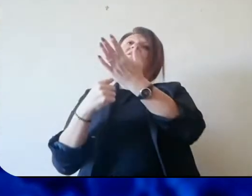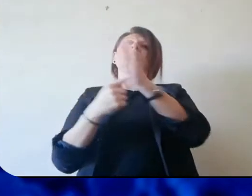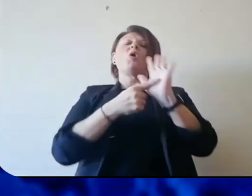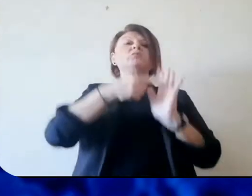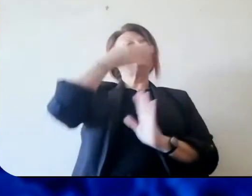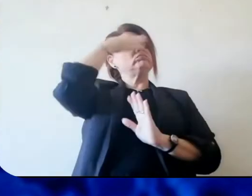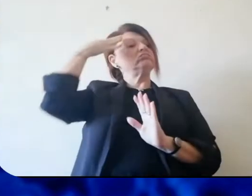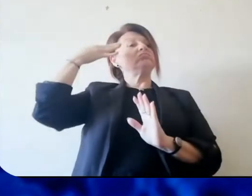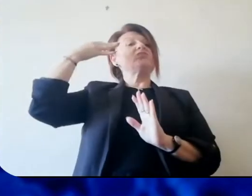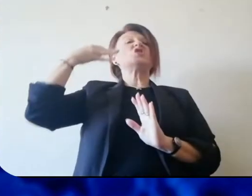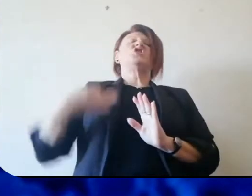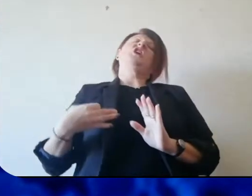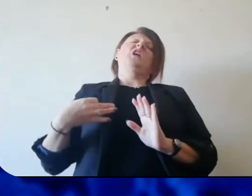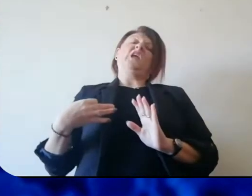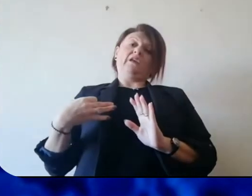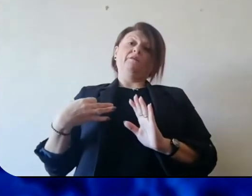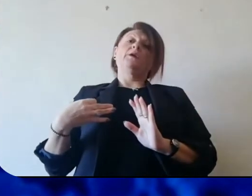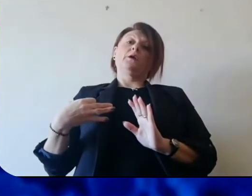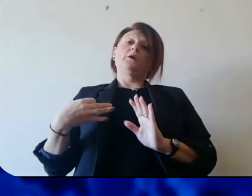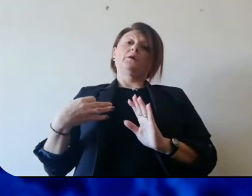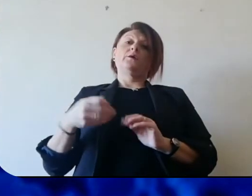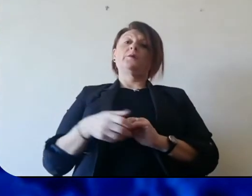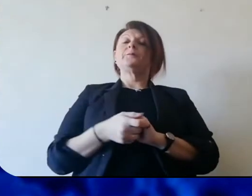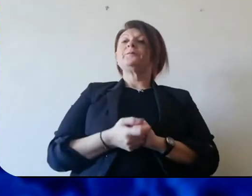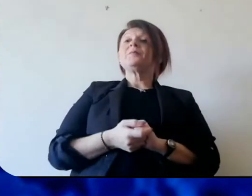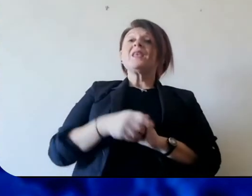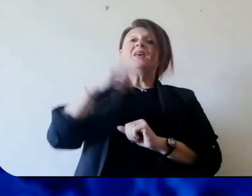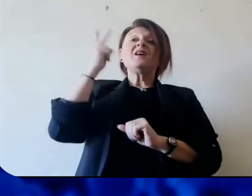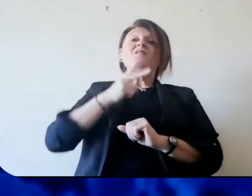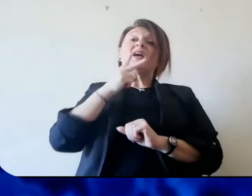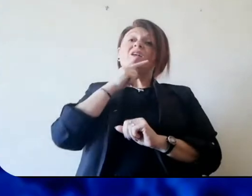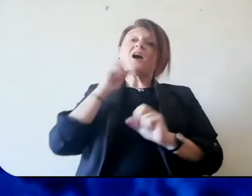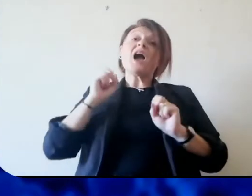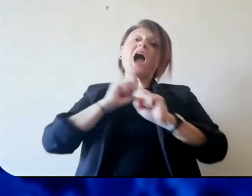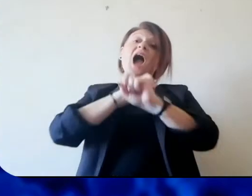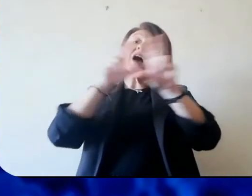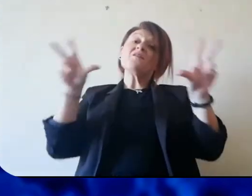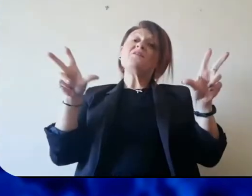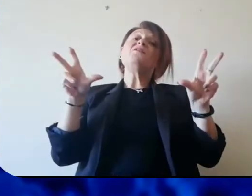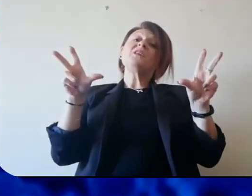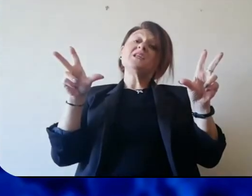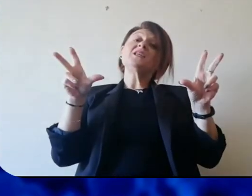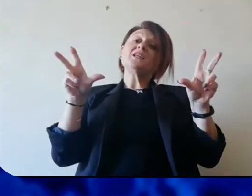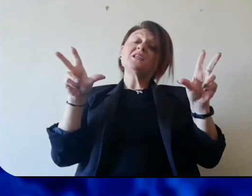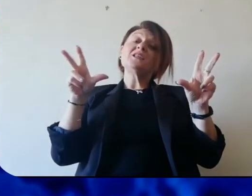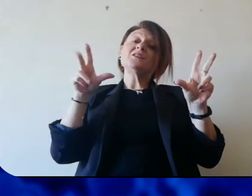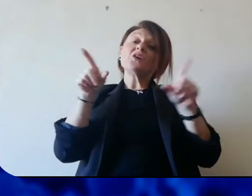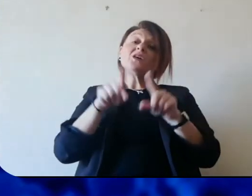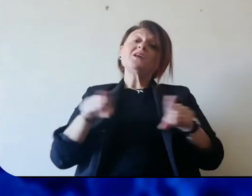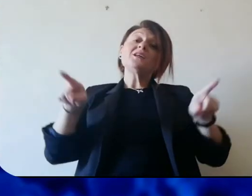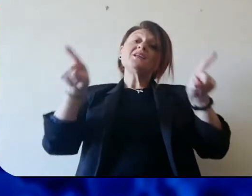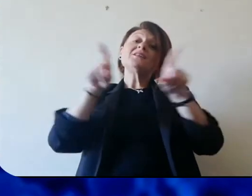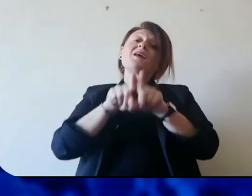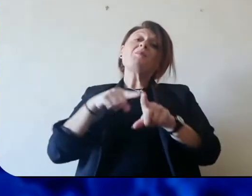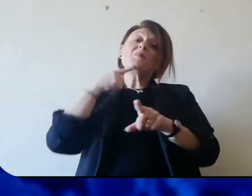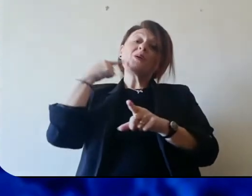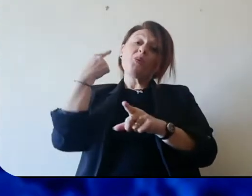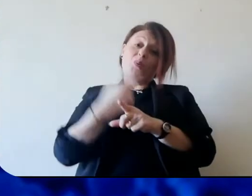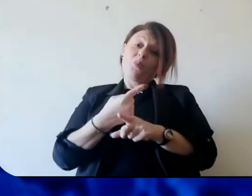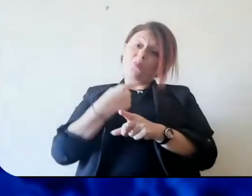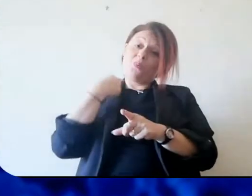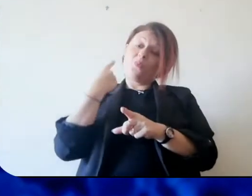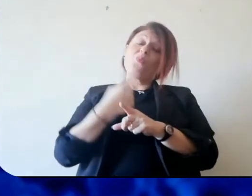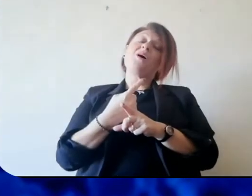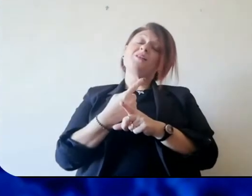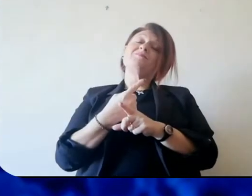manifestare. Senso civico è quello che ci vuole. L'appello finale che rivolgo chiaramente è ricorrente, ma